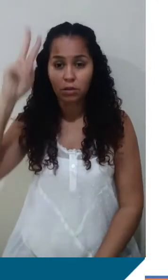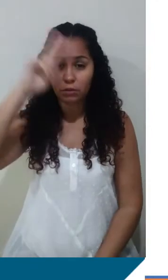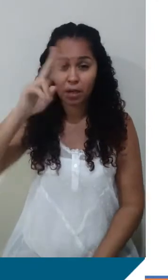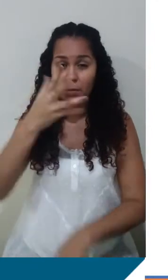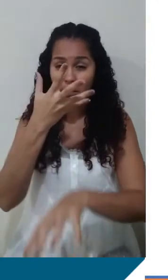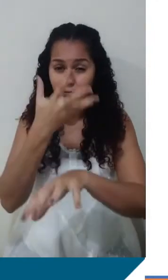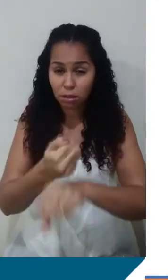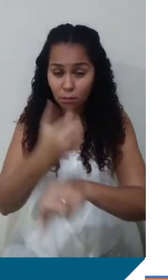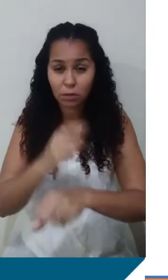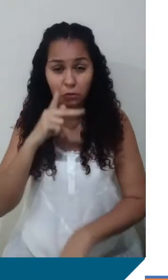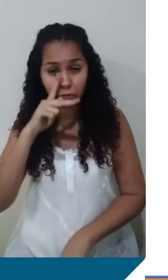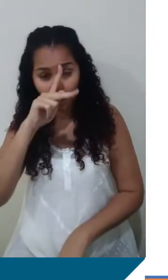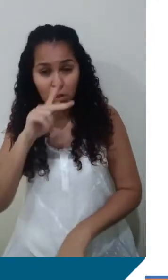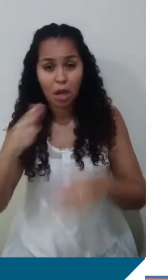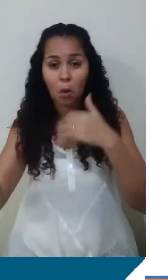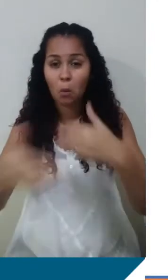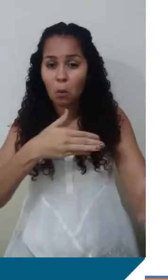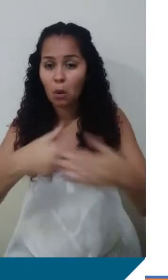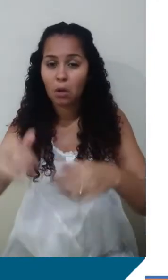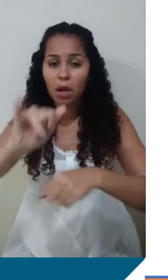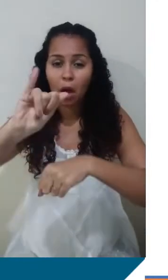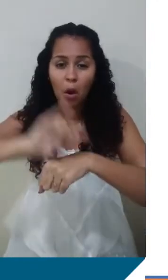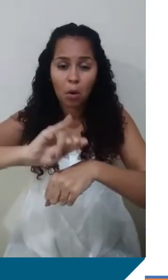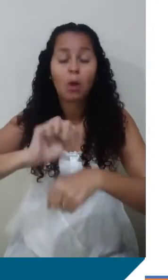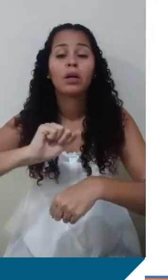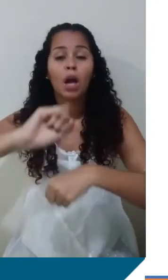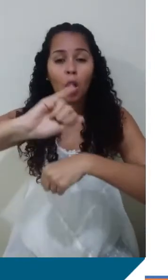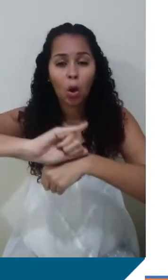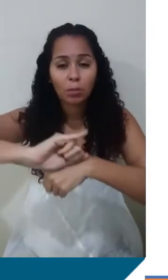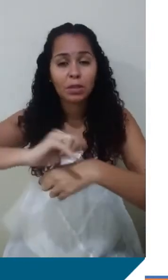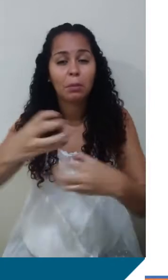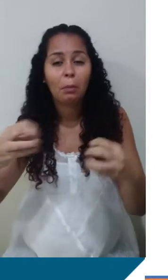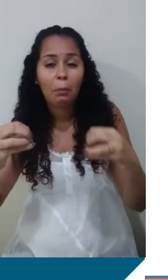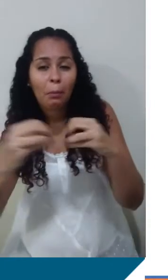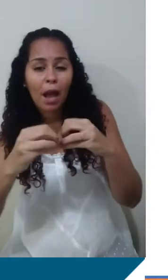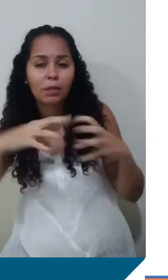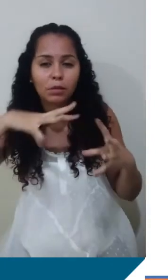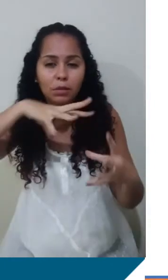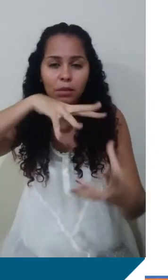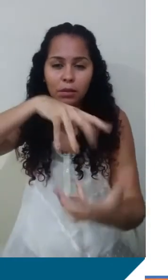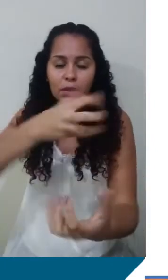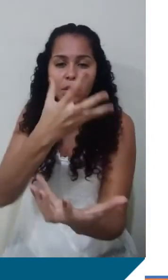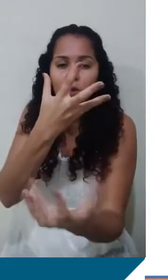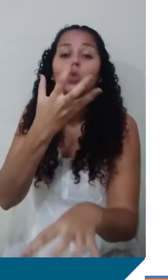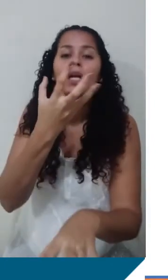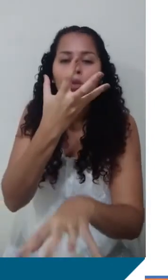que pega qualquer objeto próximo à Terra que possui massa e ele é atraído para a Terra. Então a gente